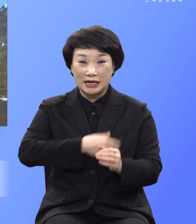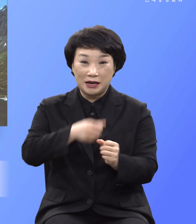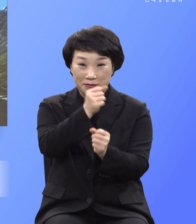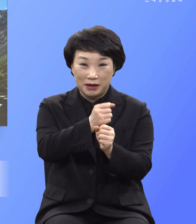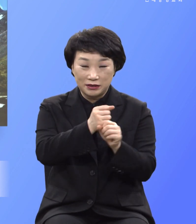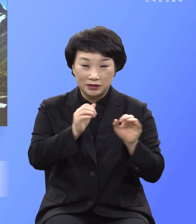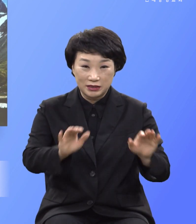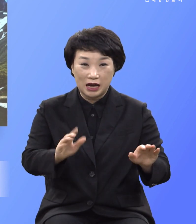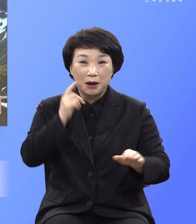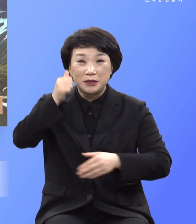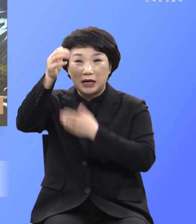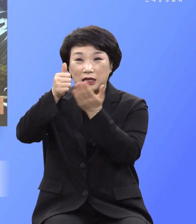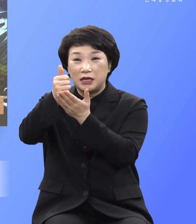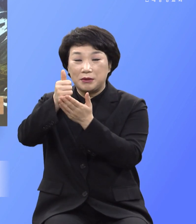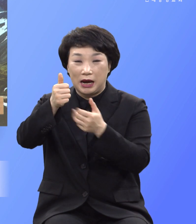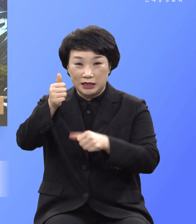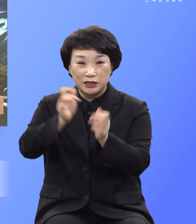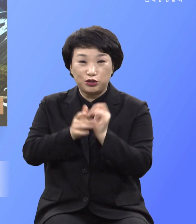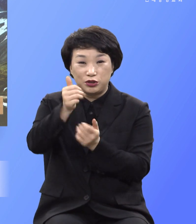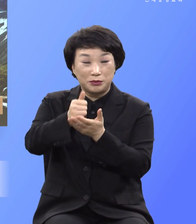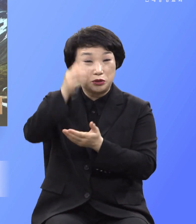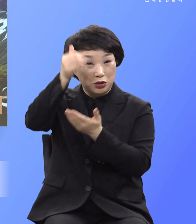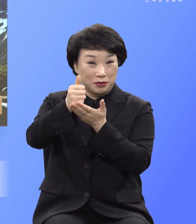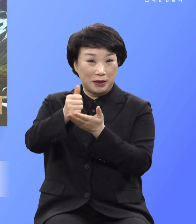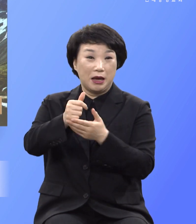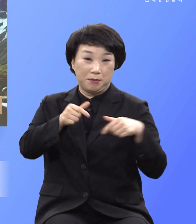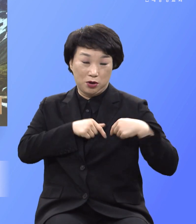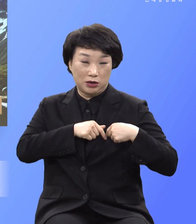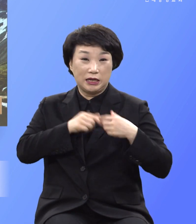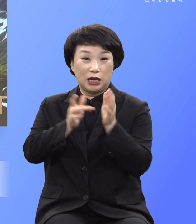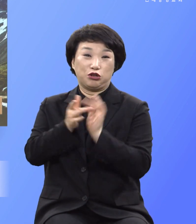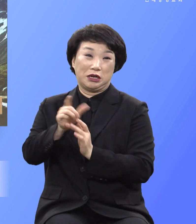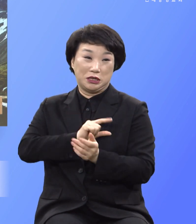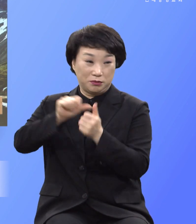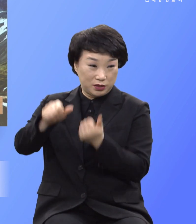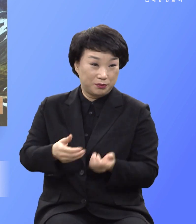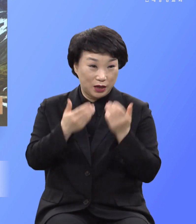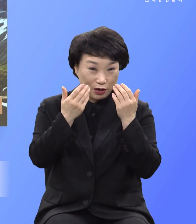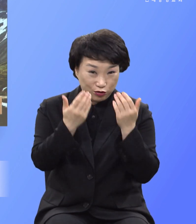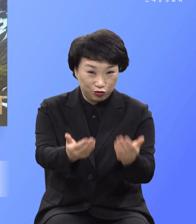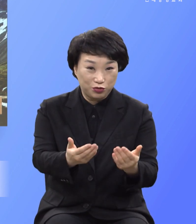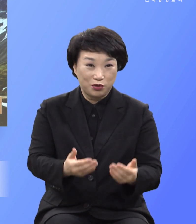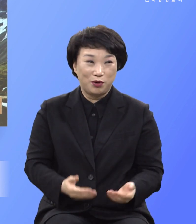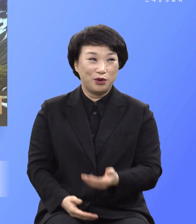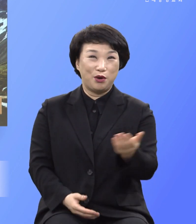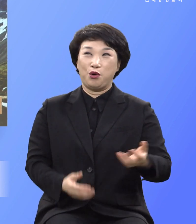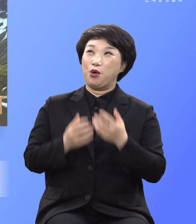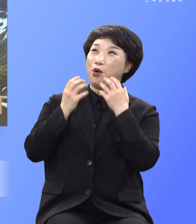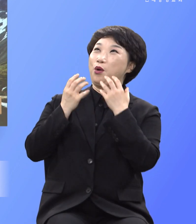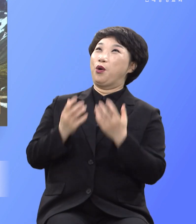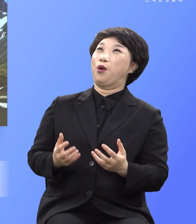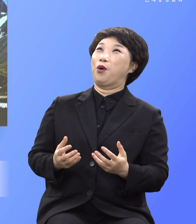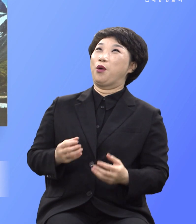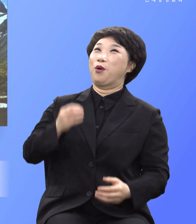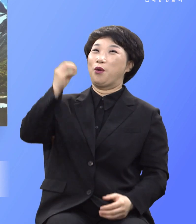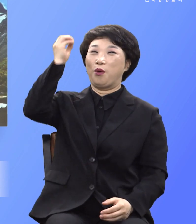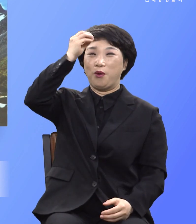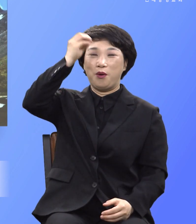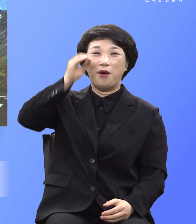성령의 명예 그 이름으로 침례를 주고 어마어마한 사건입니다 나 내가 내가